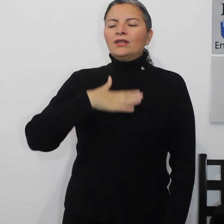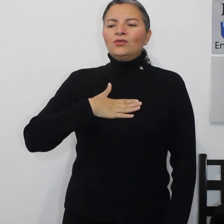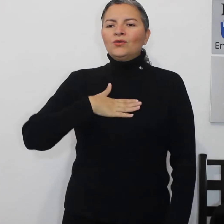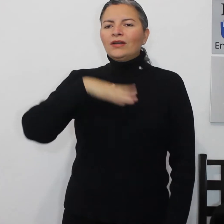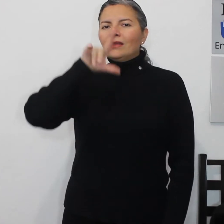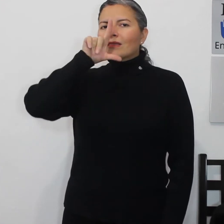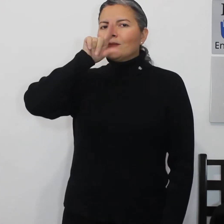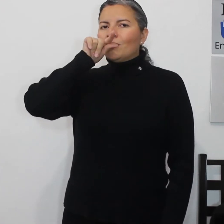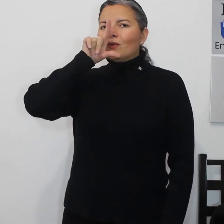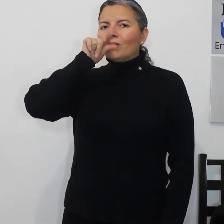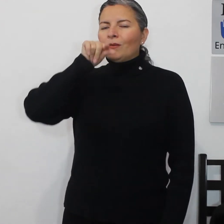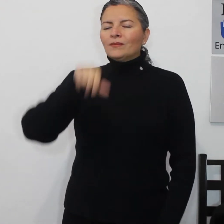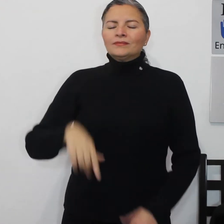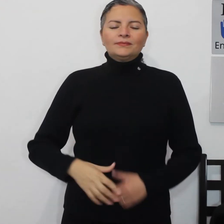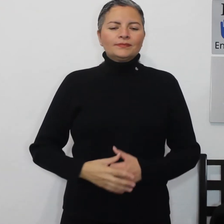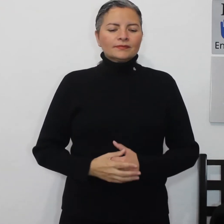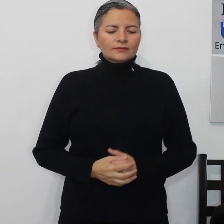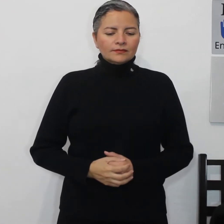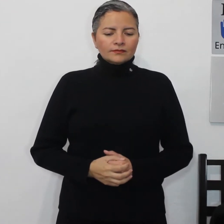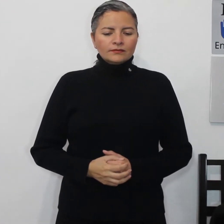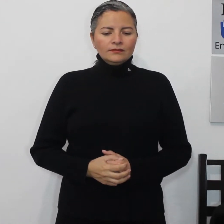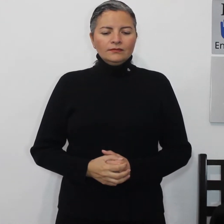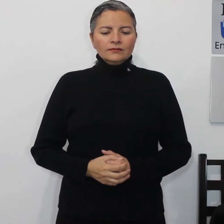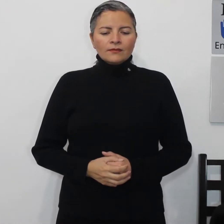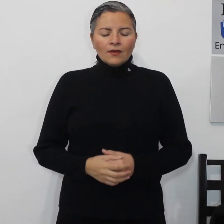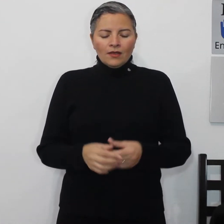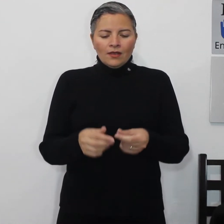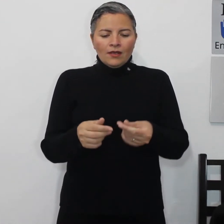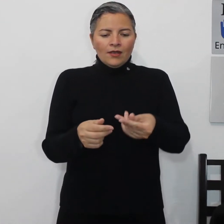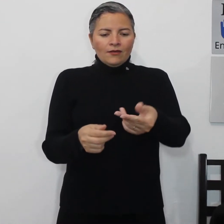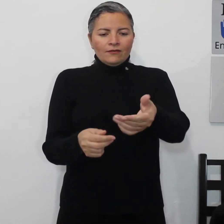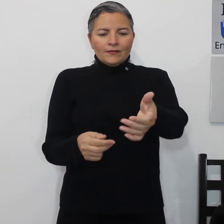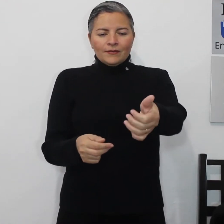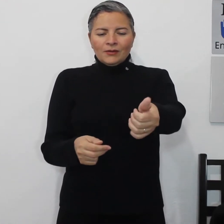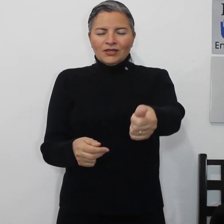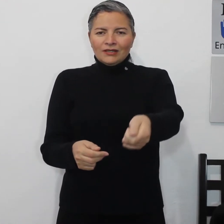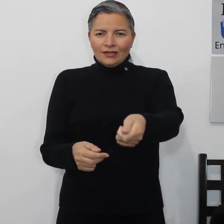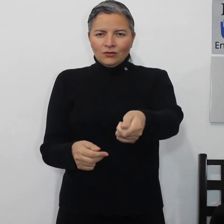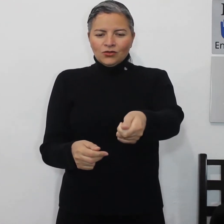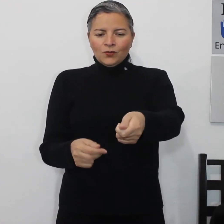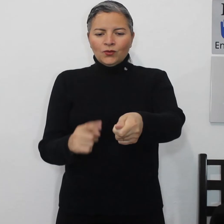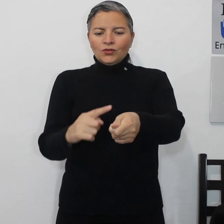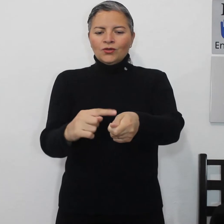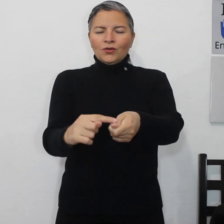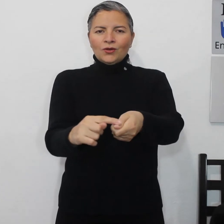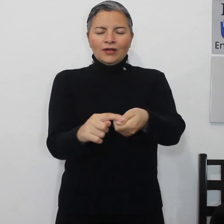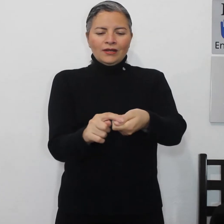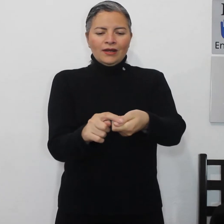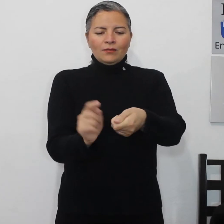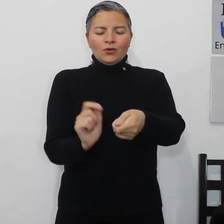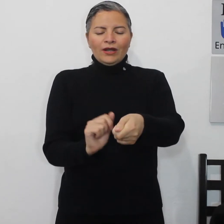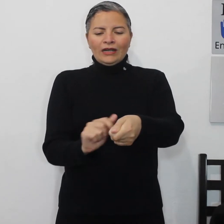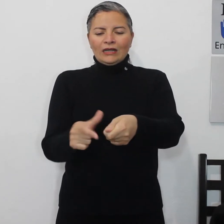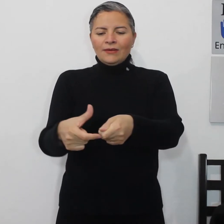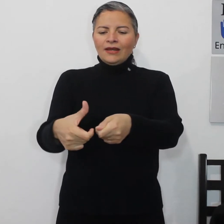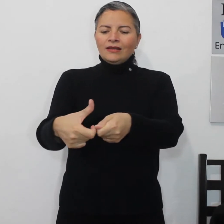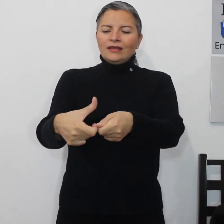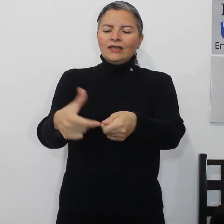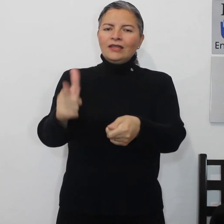pechuga de pollo cacahuate vamos a cerrar nuestro puño con el pulgar arriba y